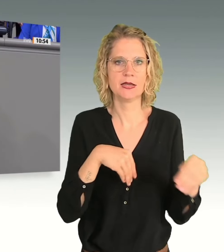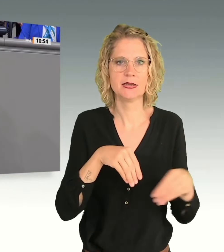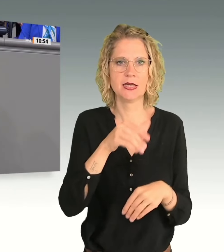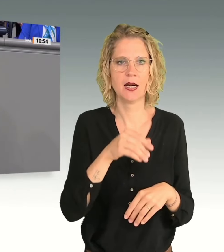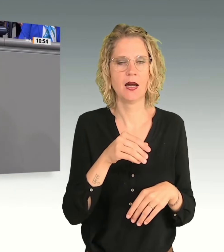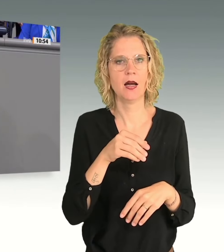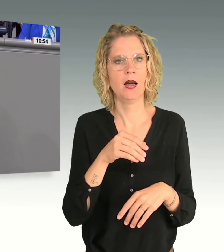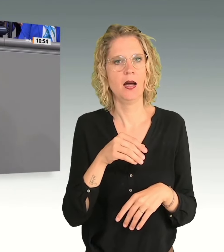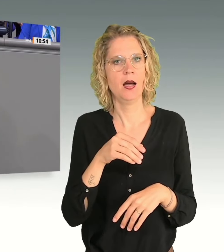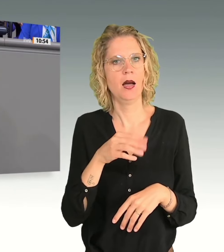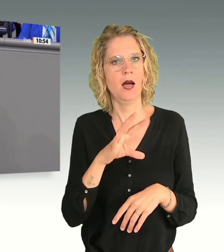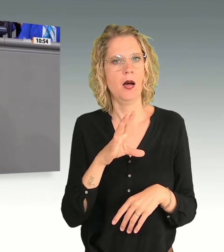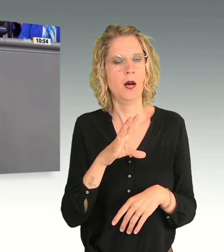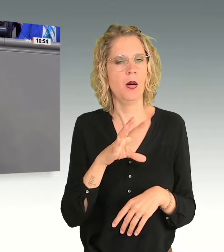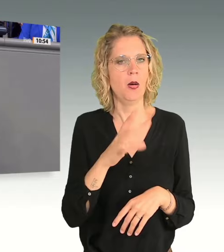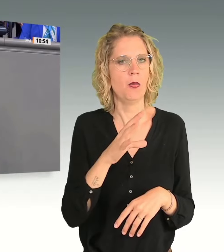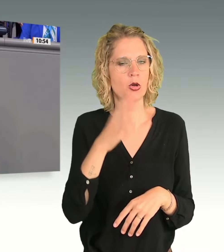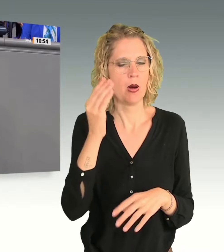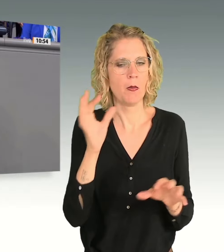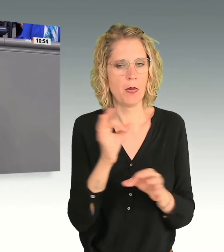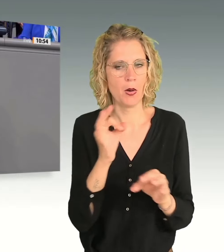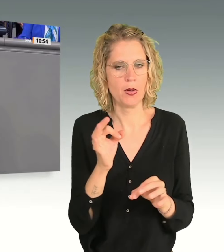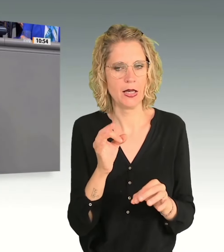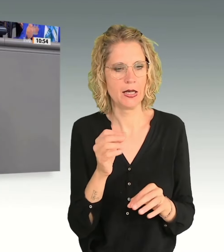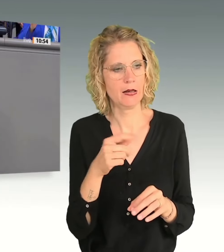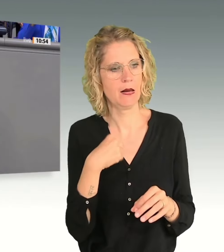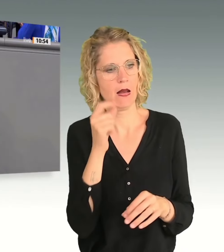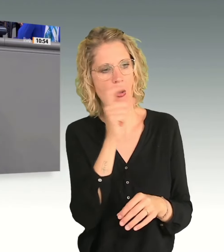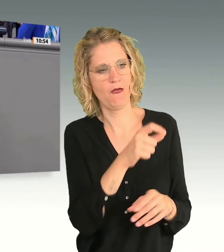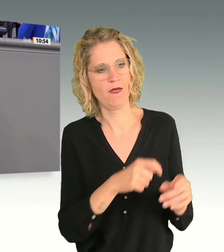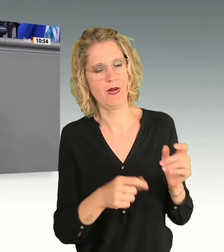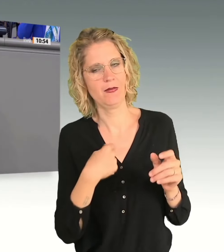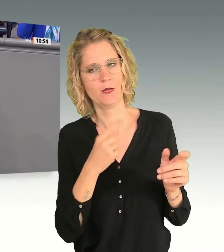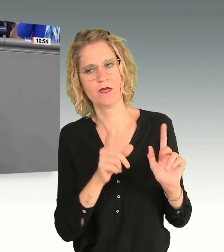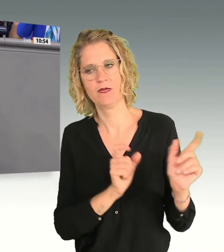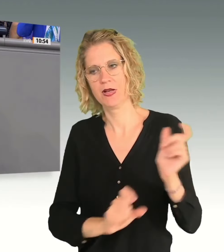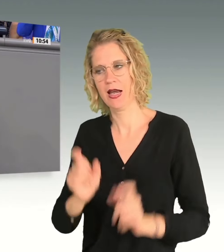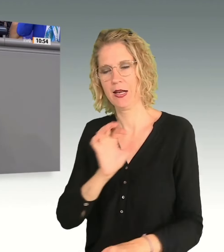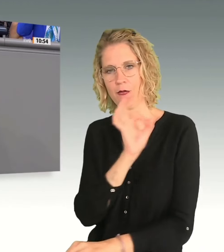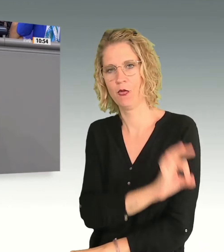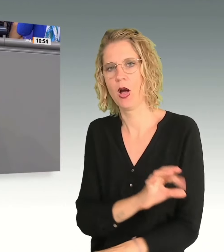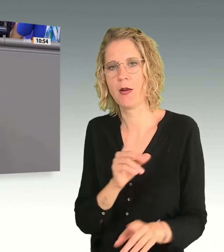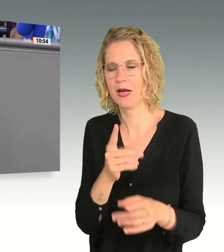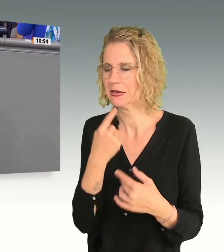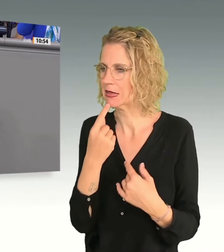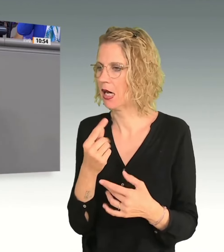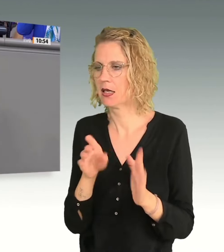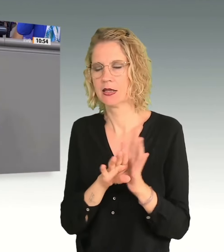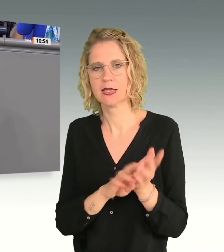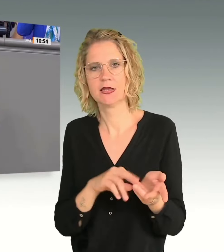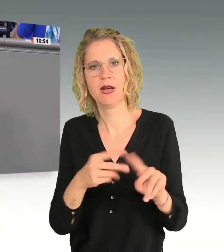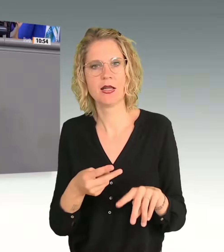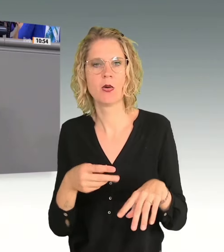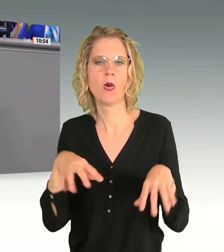jetzt doch mal aufgreifen, Herr Krings, dass Sie sagen, er müsste hier dafür sorgen, dass Gesetze geändert werden und soll den Richtern keine